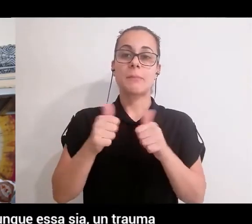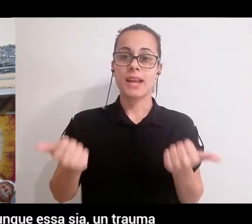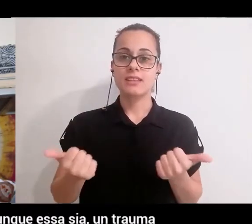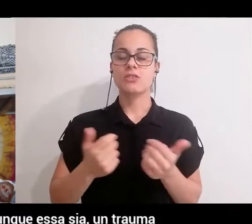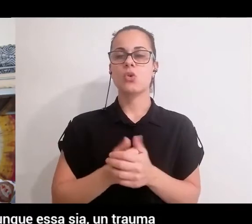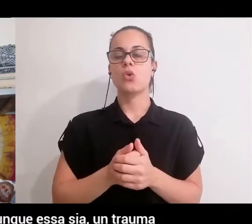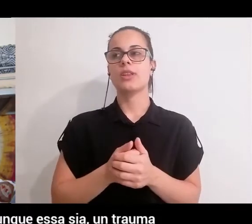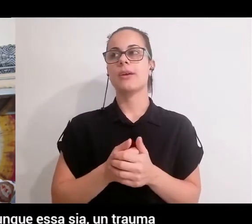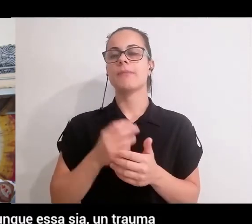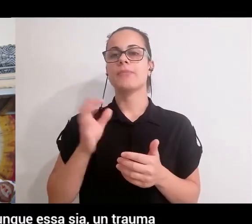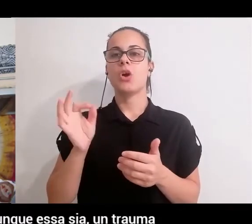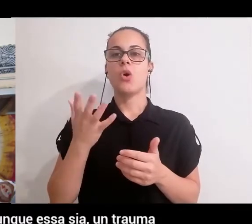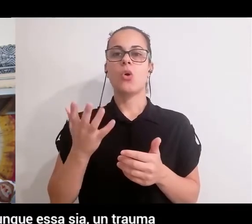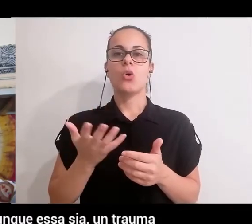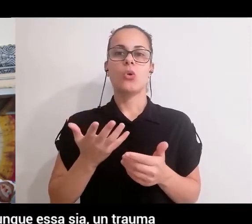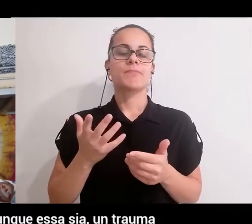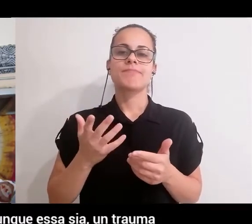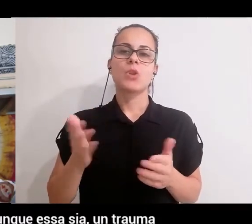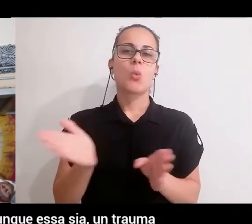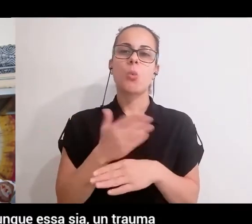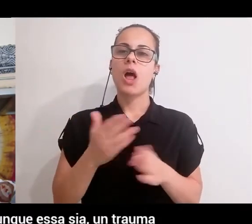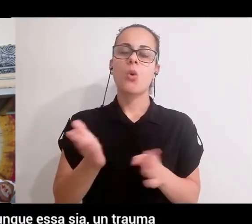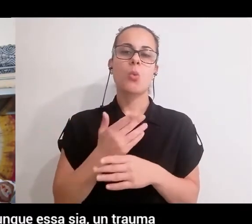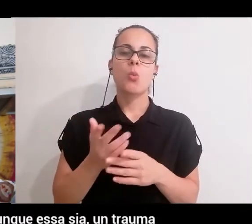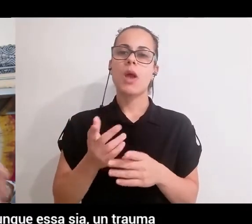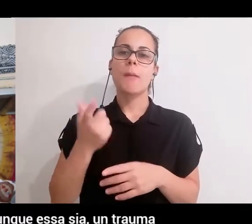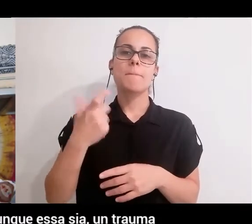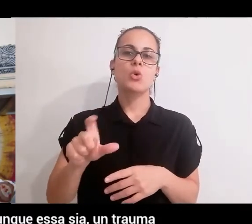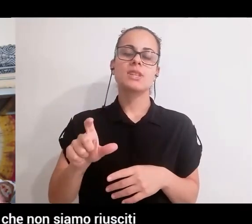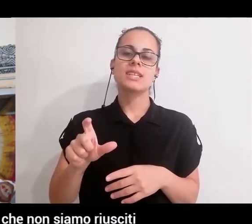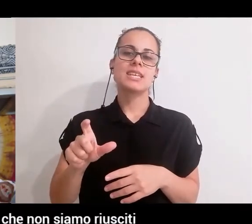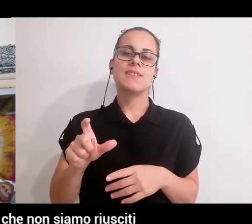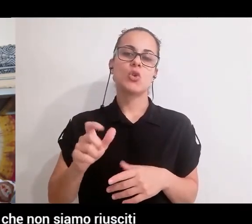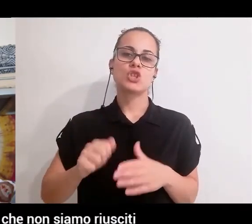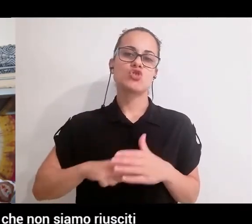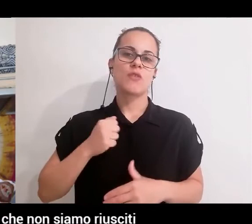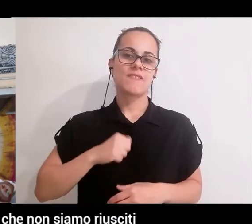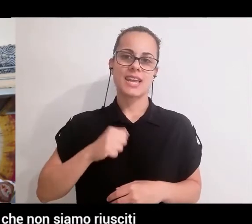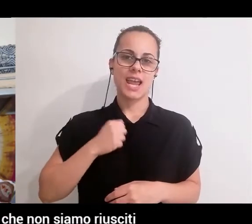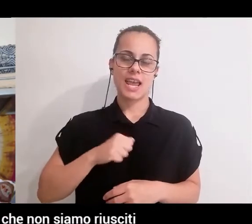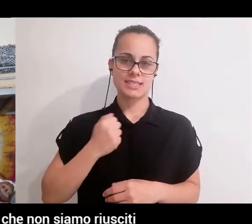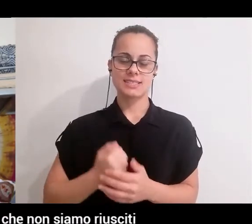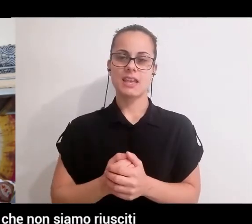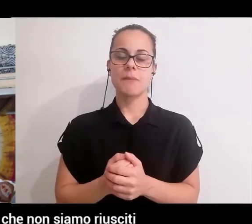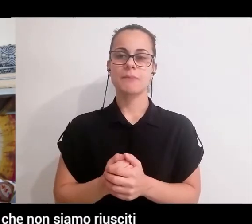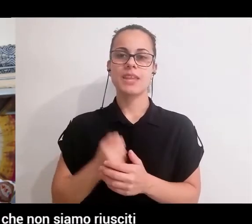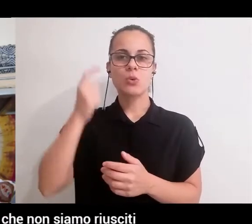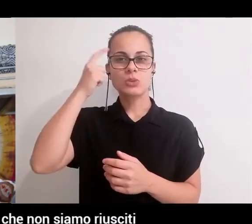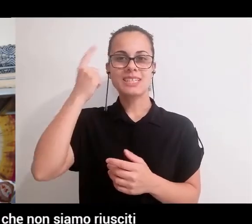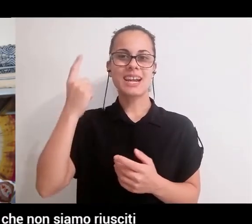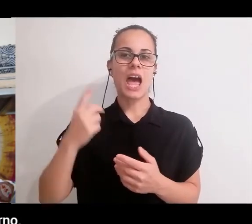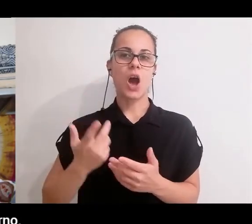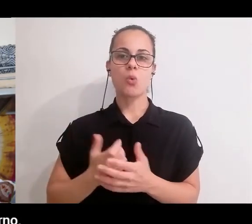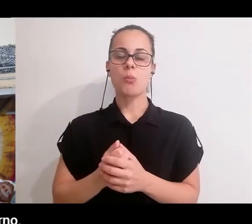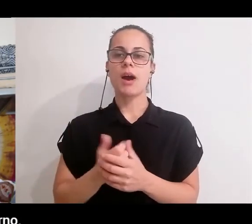separazione, può essere qualunque essa sia un trauma fisico, psicologico che abbiamo vissuto che non